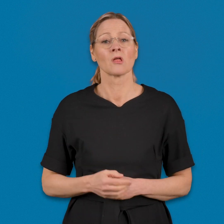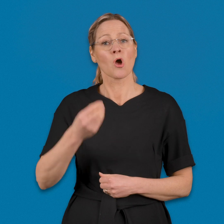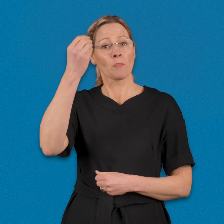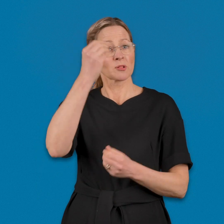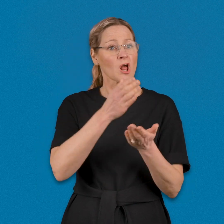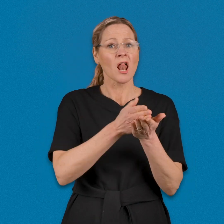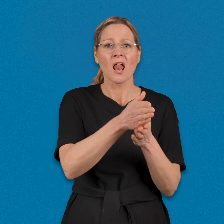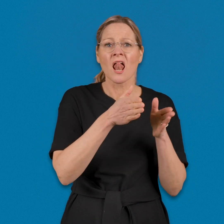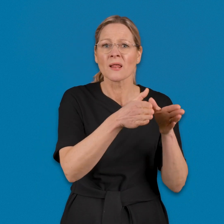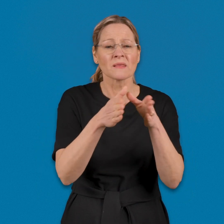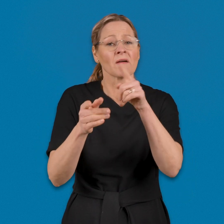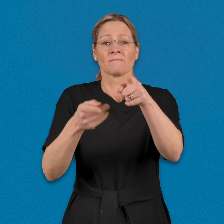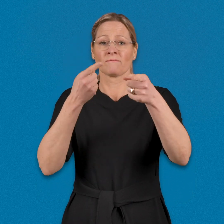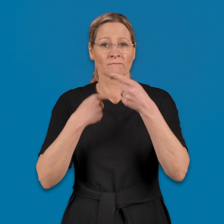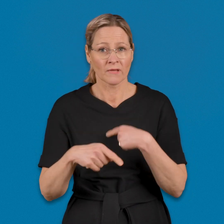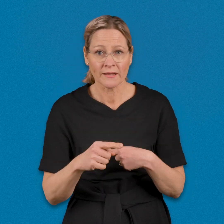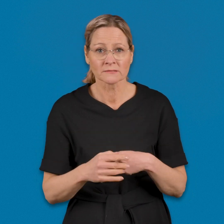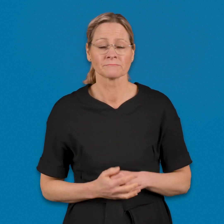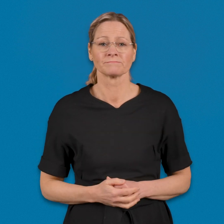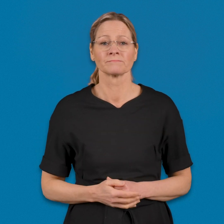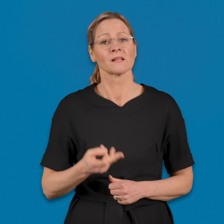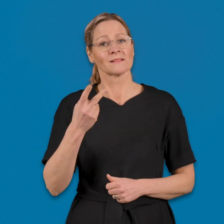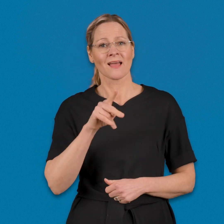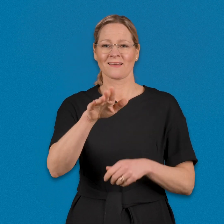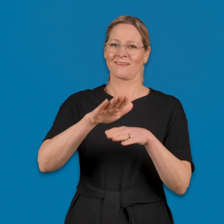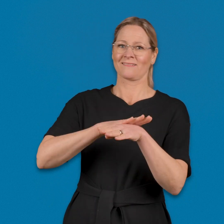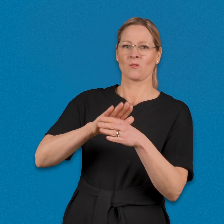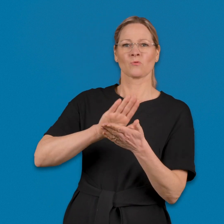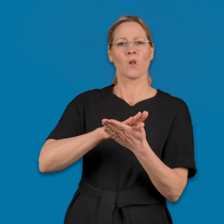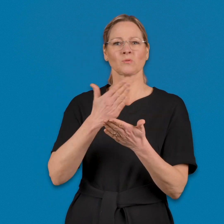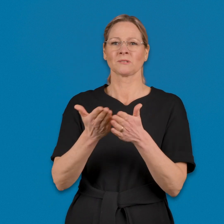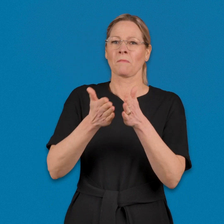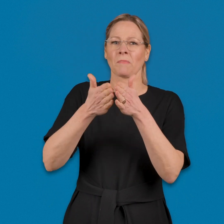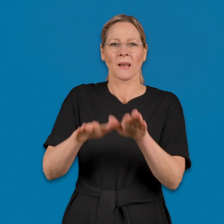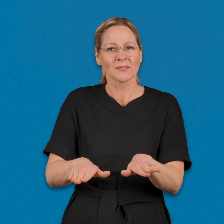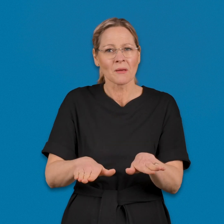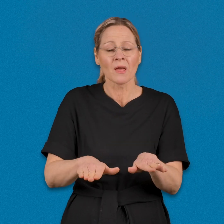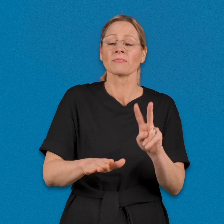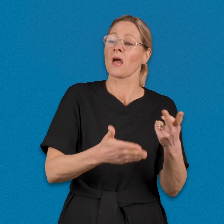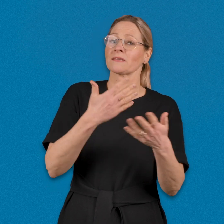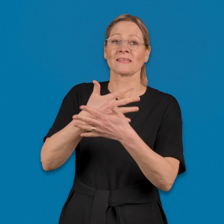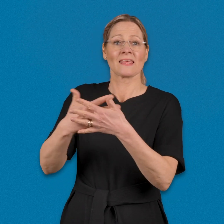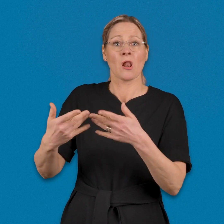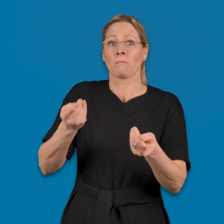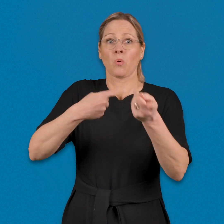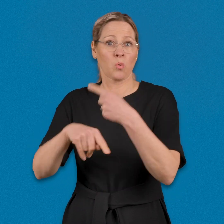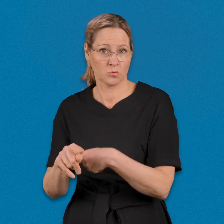vaihdat opintolinjaasi tai käyttämäsi tulkkausmenetelmä tai kieli muuttuu.